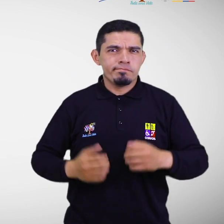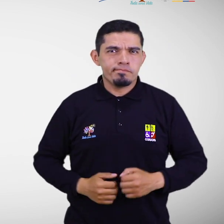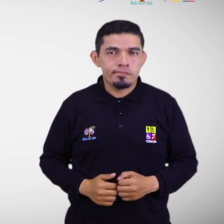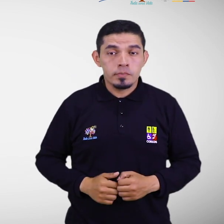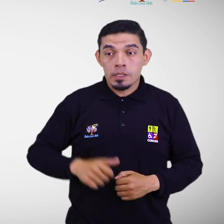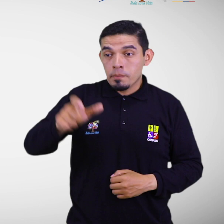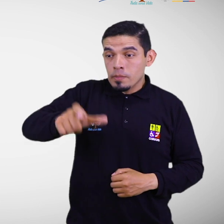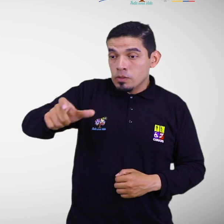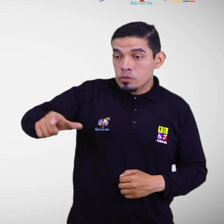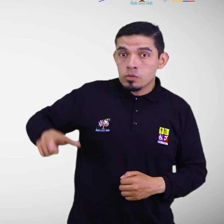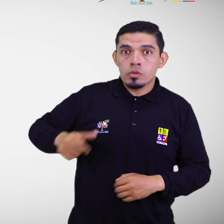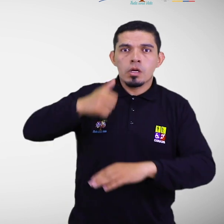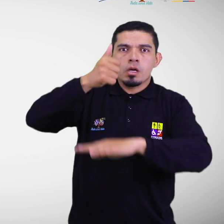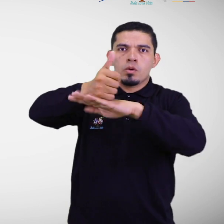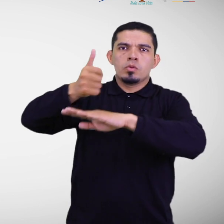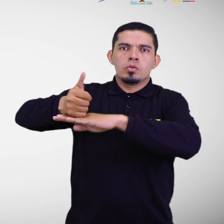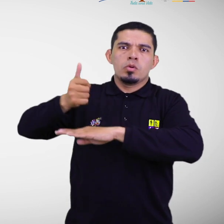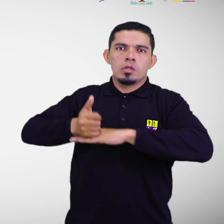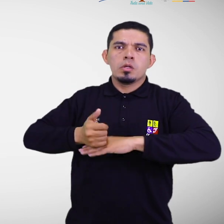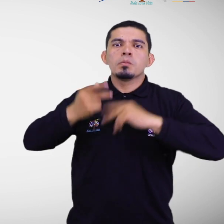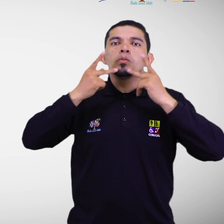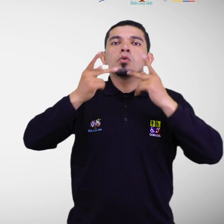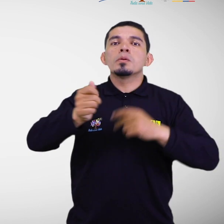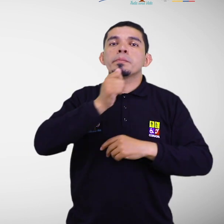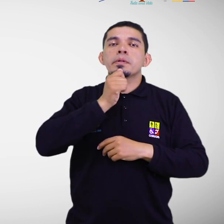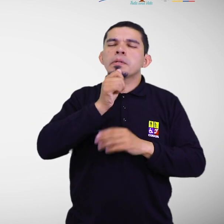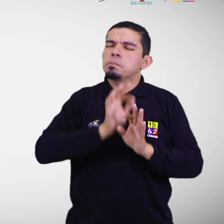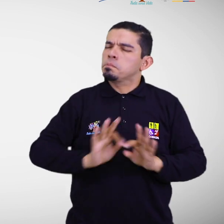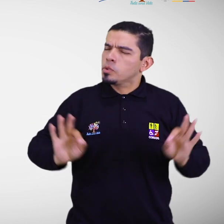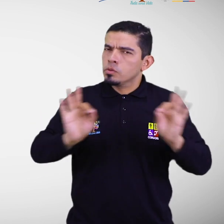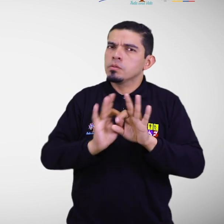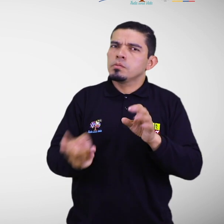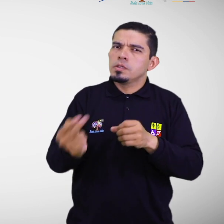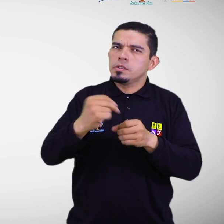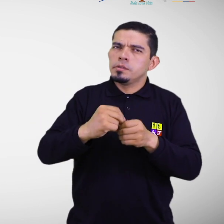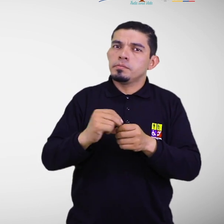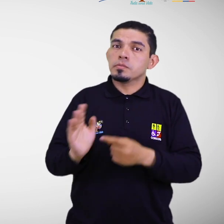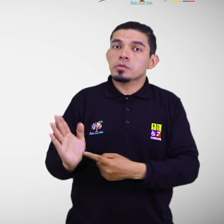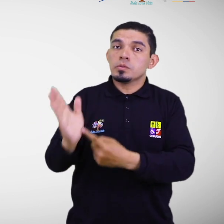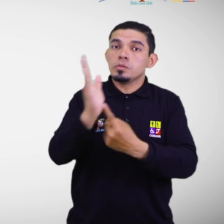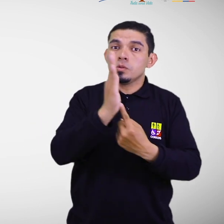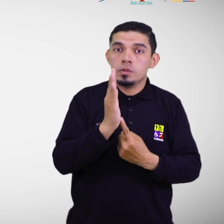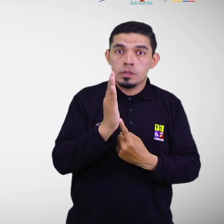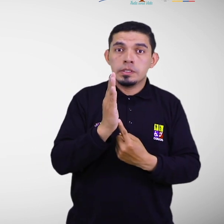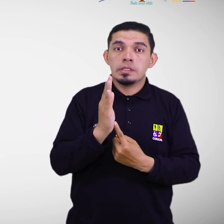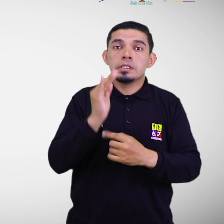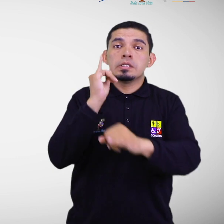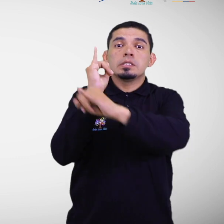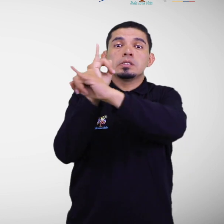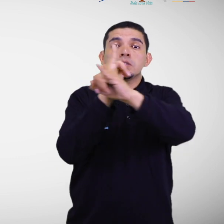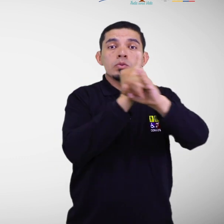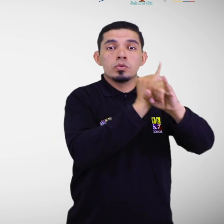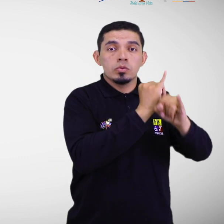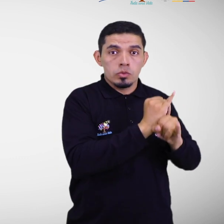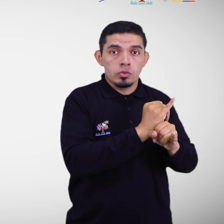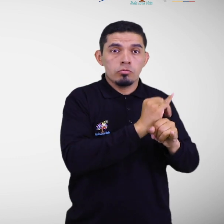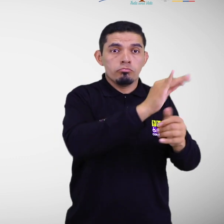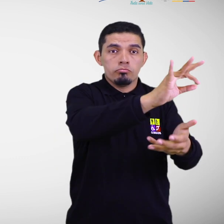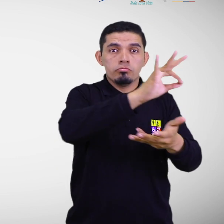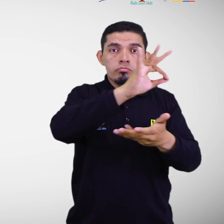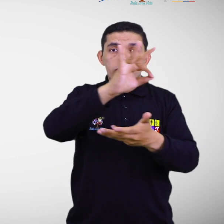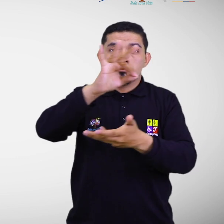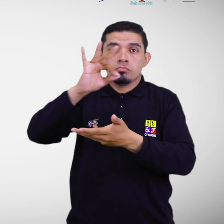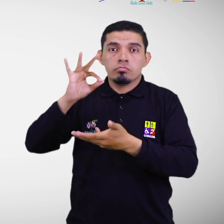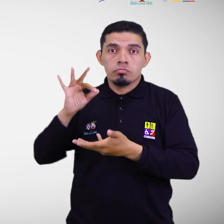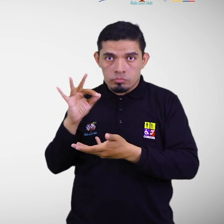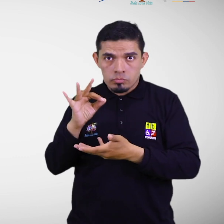autoridades públicas y privadas de la localidad, representantes de las instituciones y organizaciones de atención prehospitalaria y